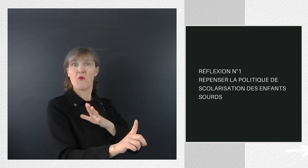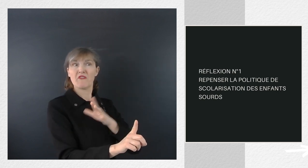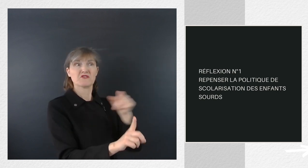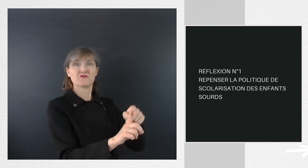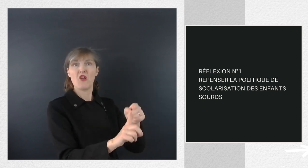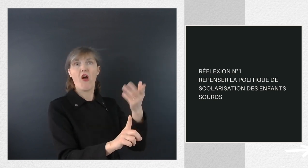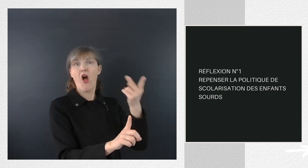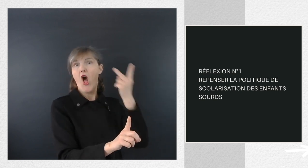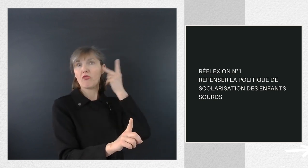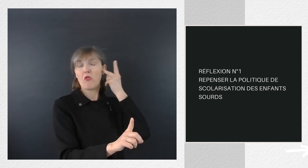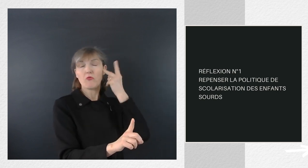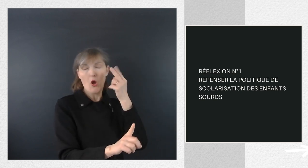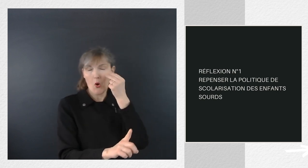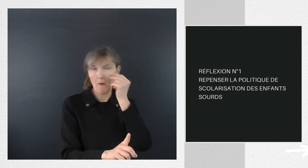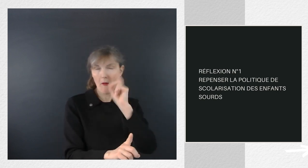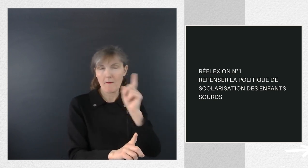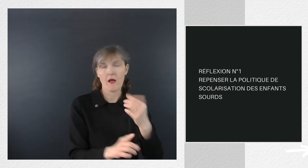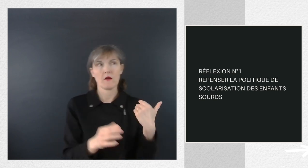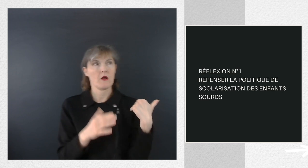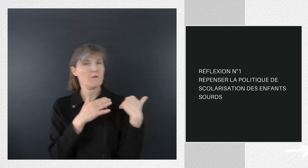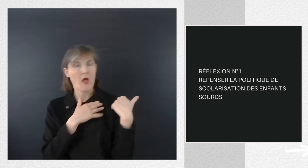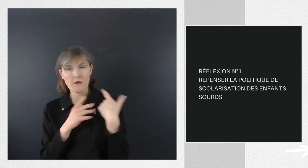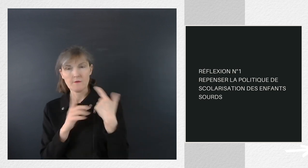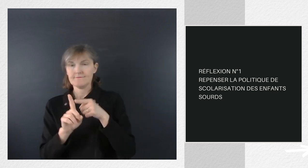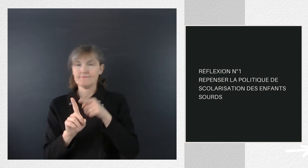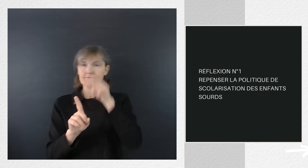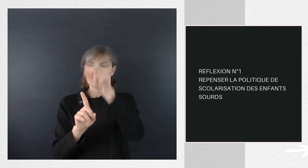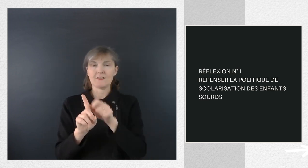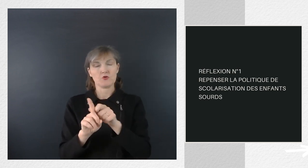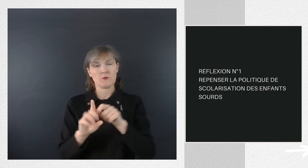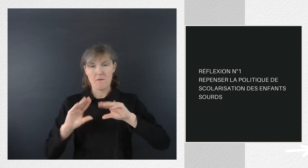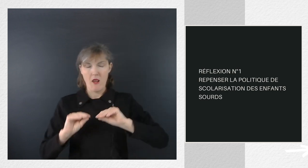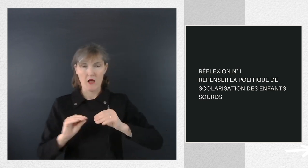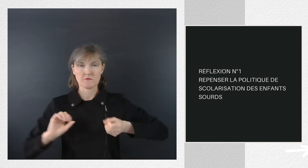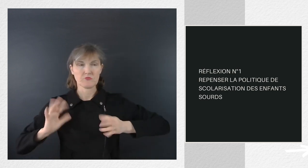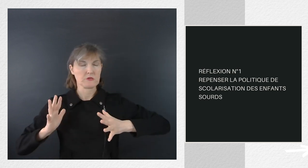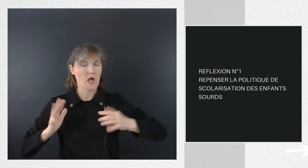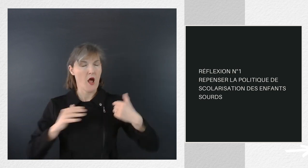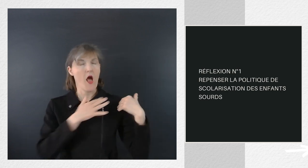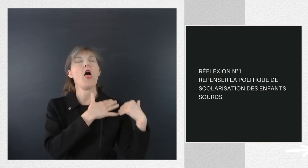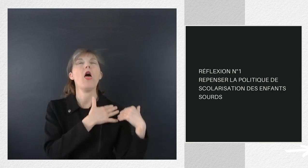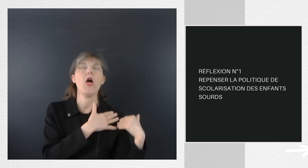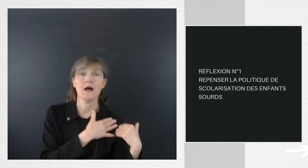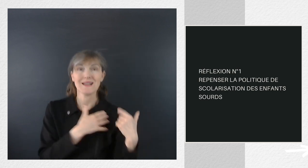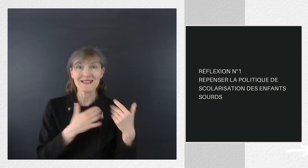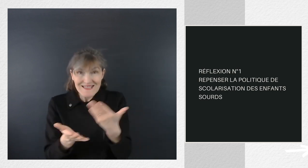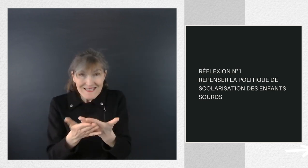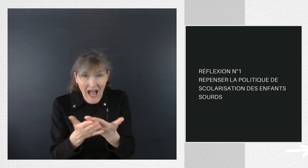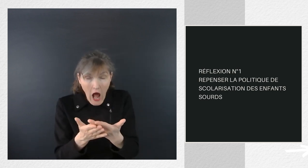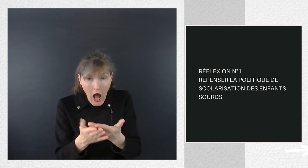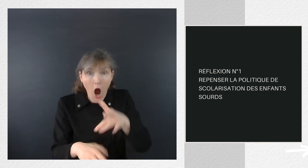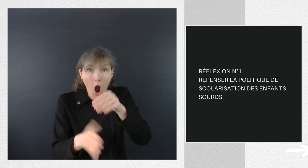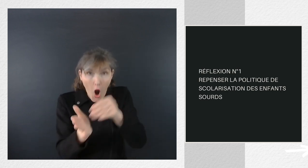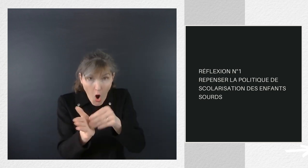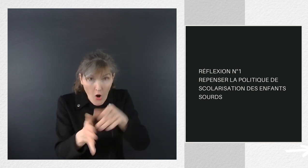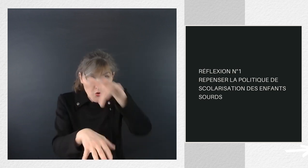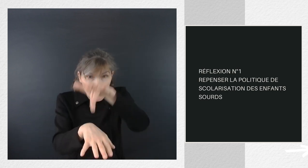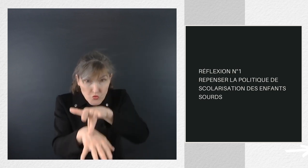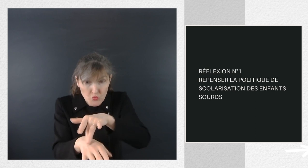c'est porter moralement la sensibilité d'un public sourd ignoré et incomprise des autres enfants et du